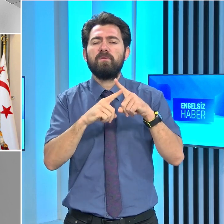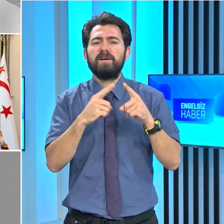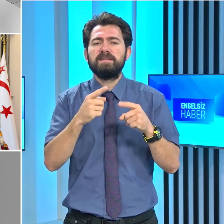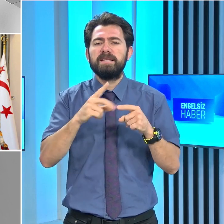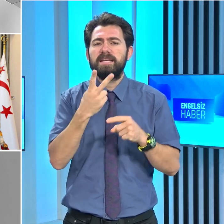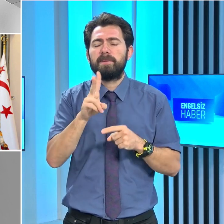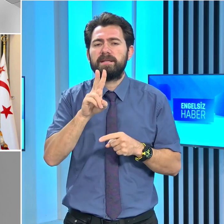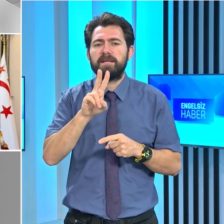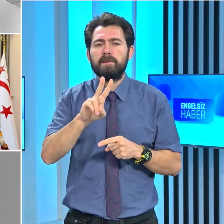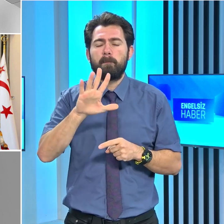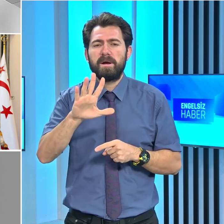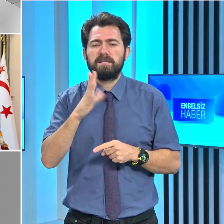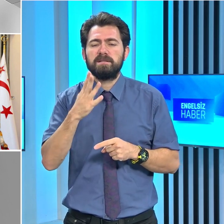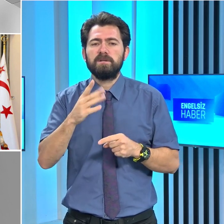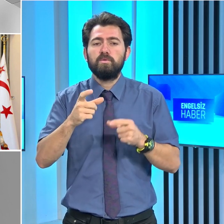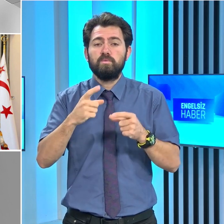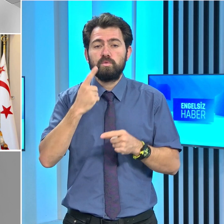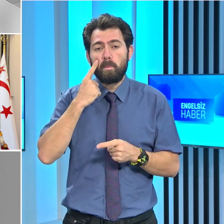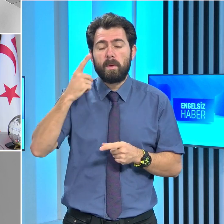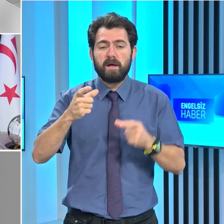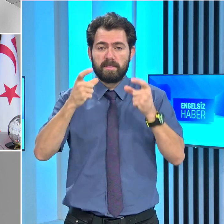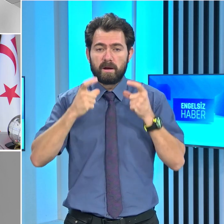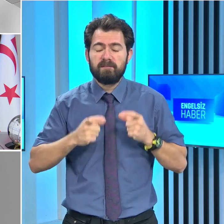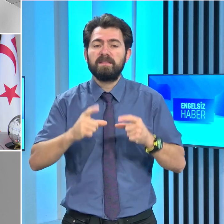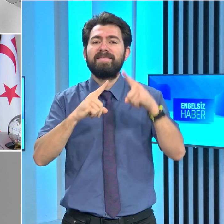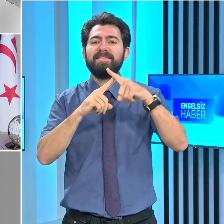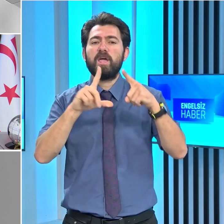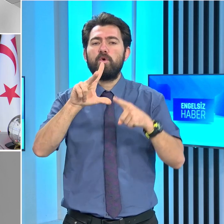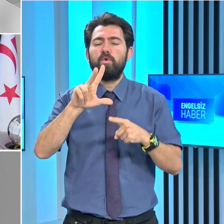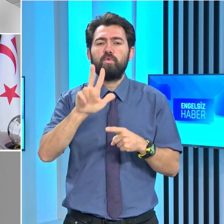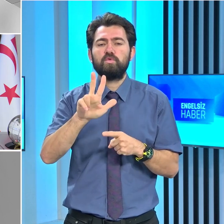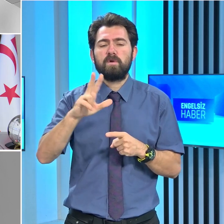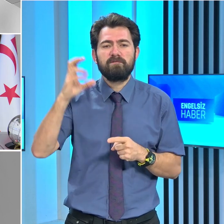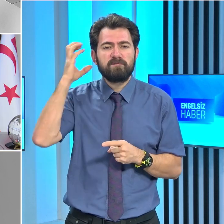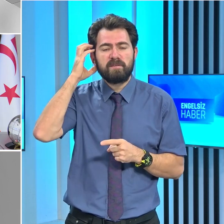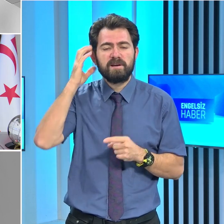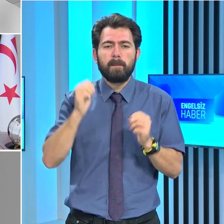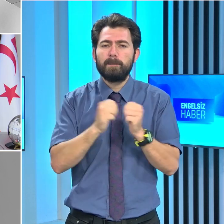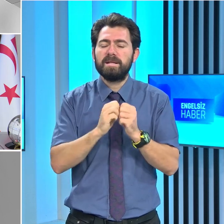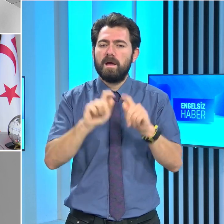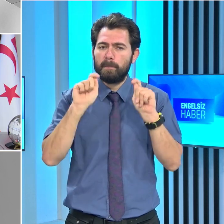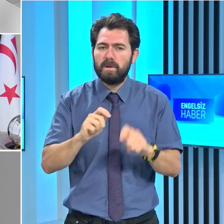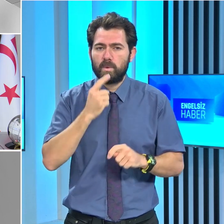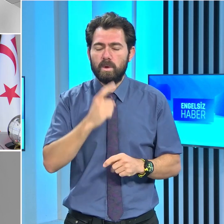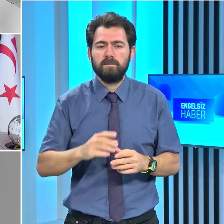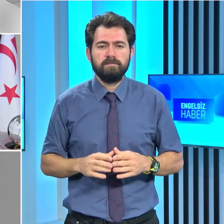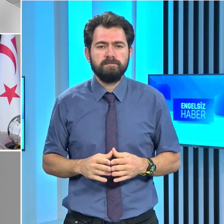'in Cumhurbaşkanlığı himayesinde T3 Vakfı ile birlikte yapılacağını ifade etti.